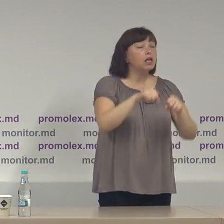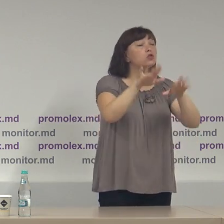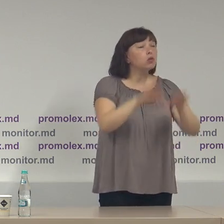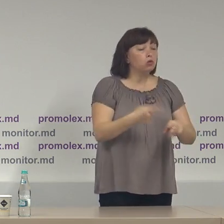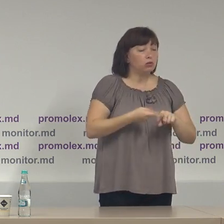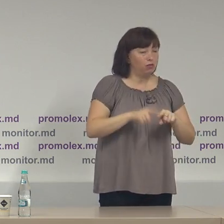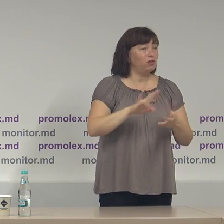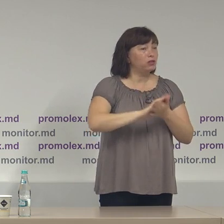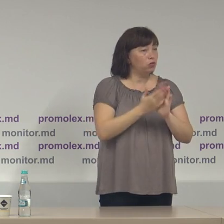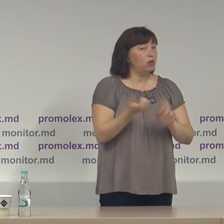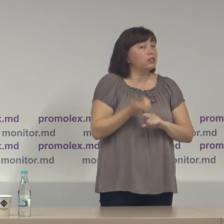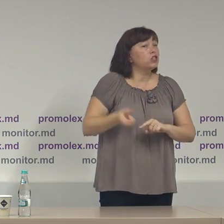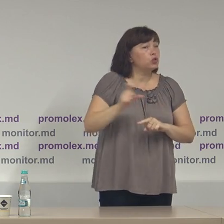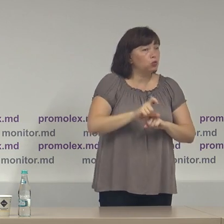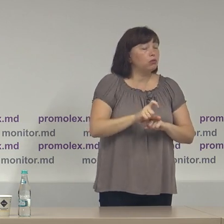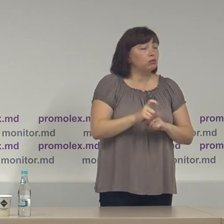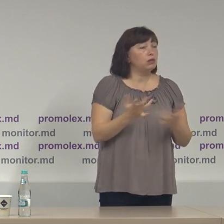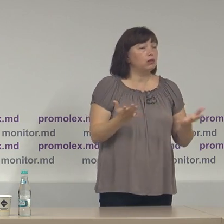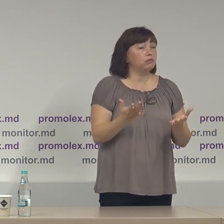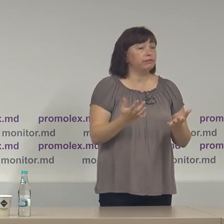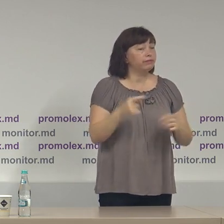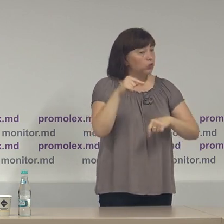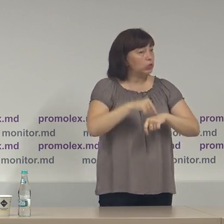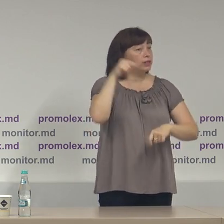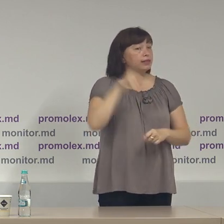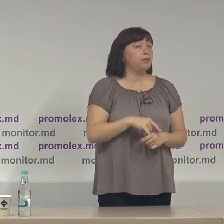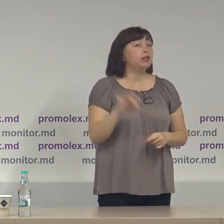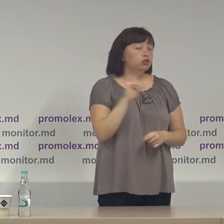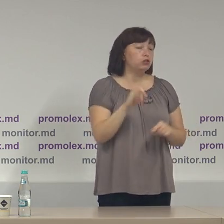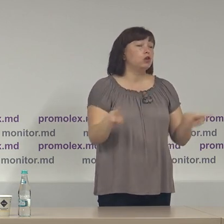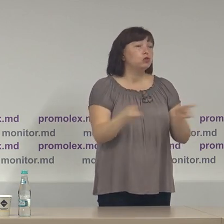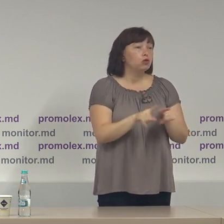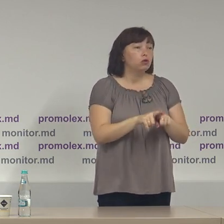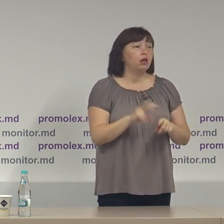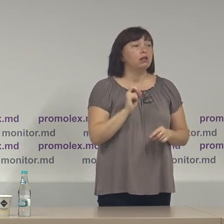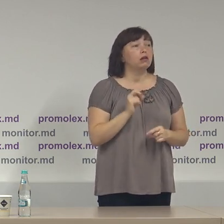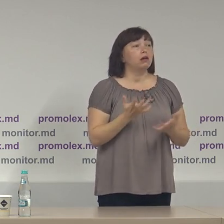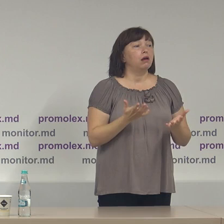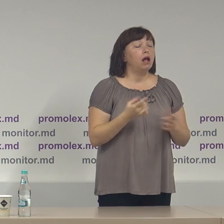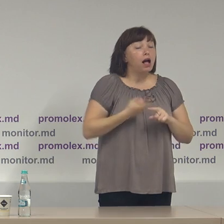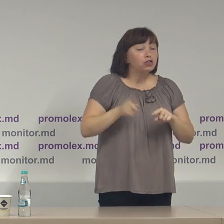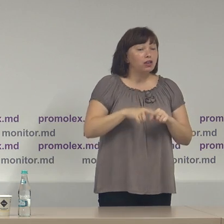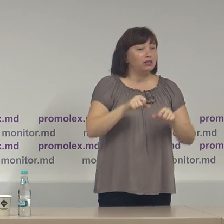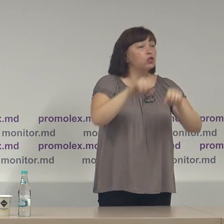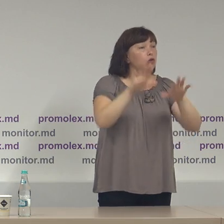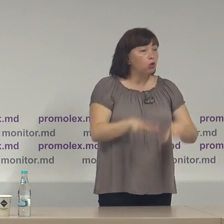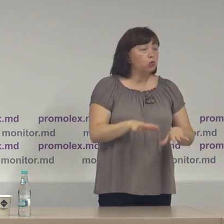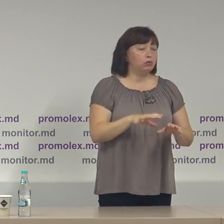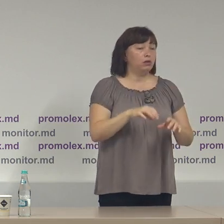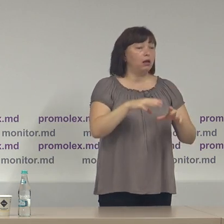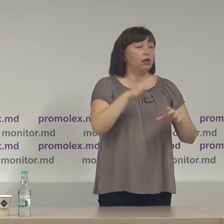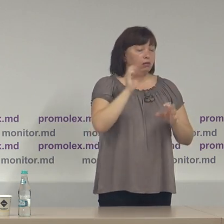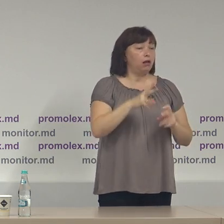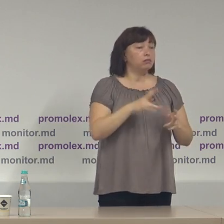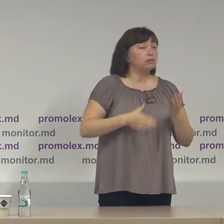această situație destul de sensibilă și totodată ca aceste soluții să se încădreze